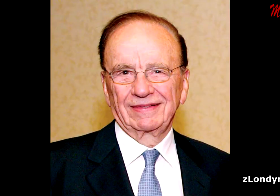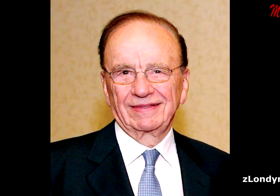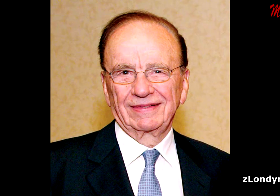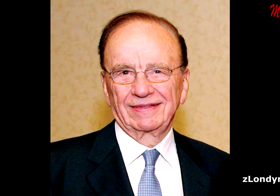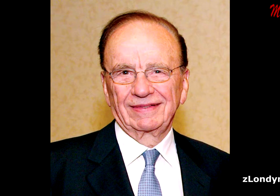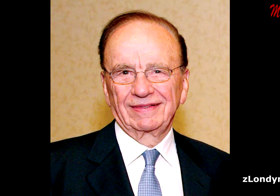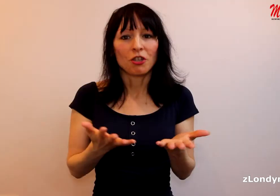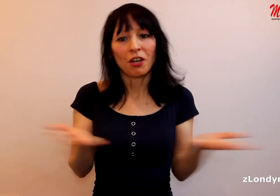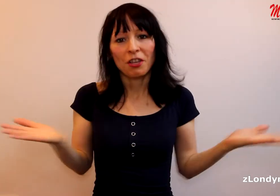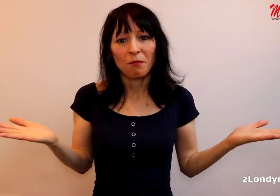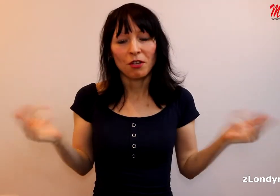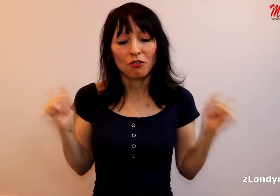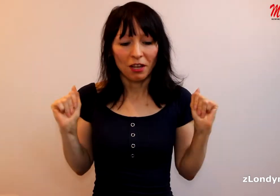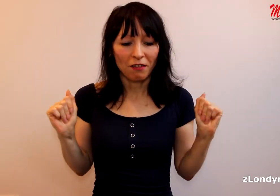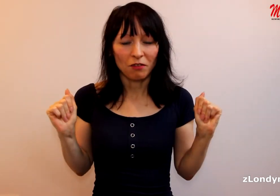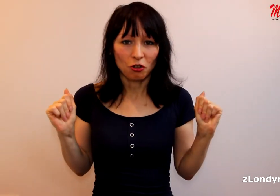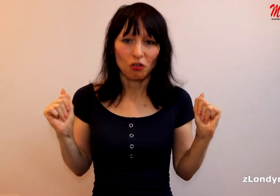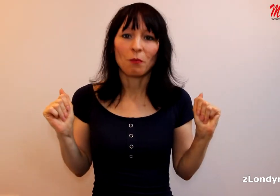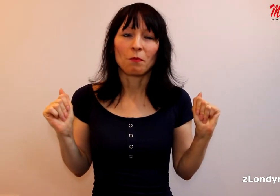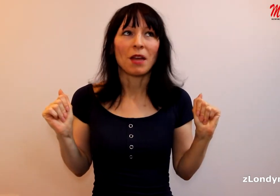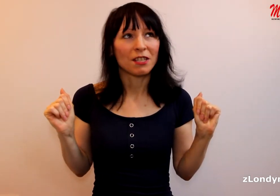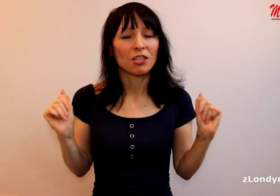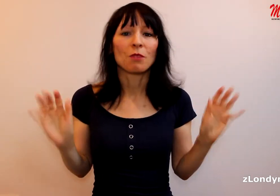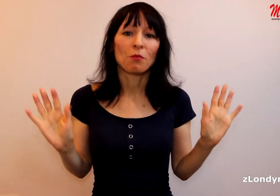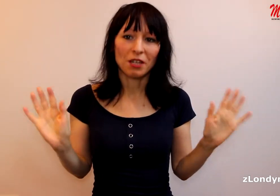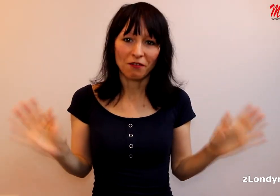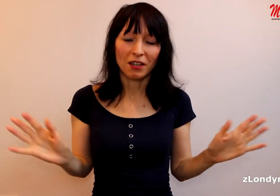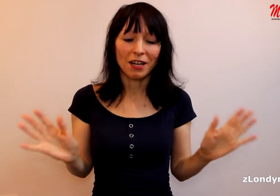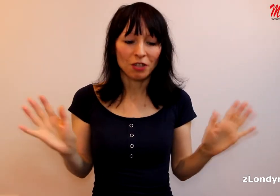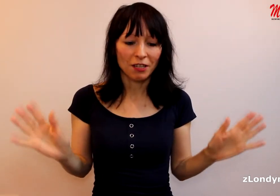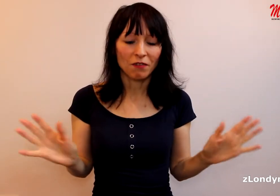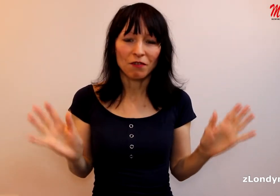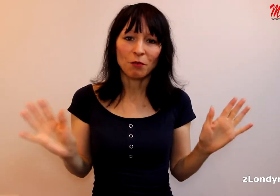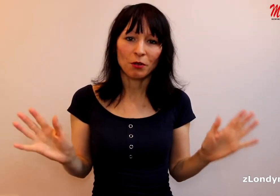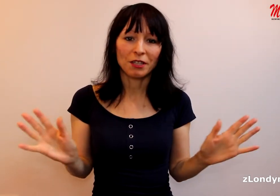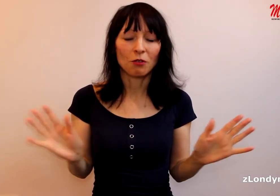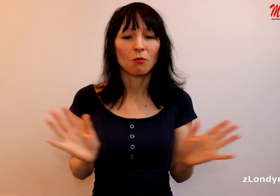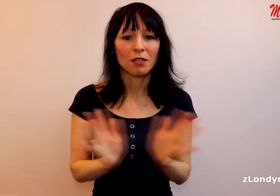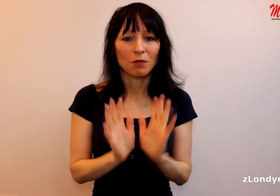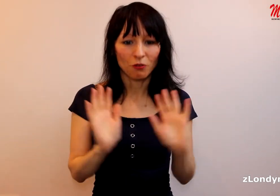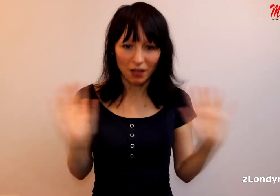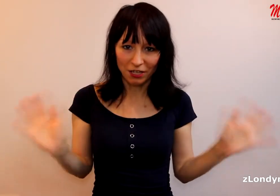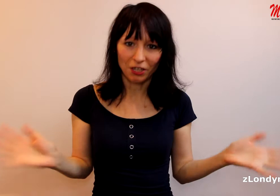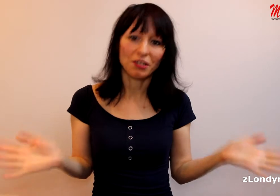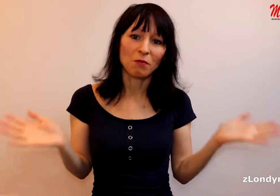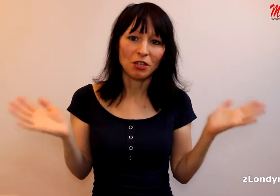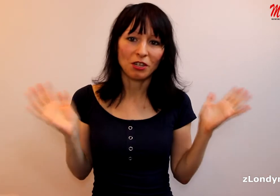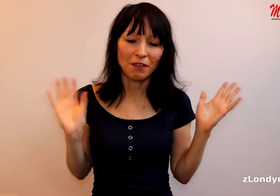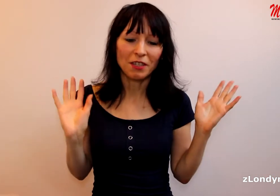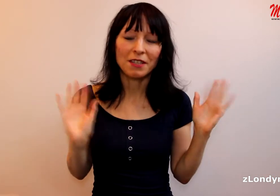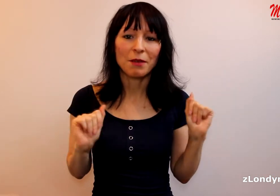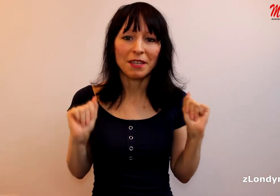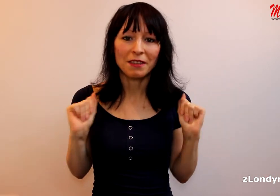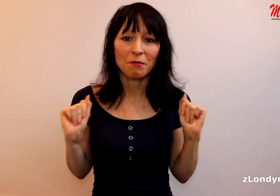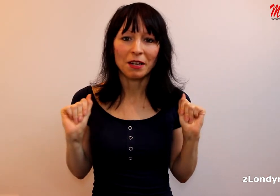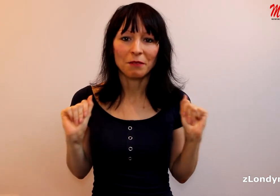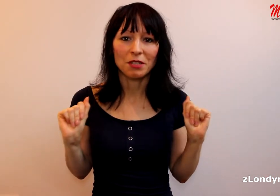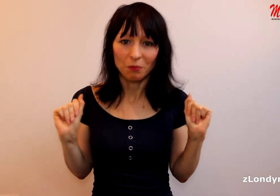světě. Řekněme, že dá se říct, poměrně velká část vlivných politiků a směřování těch zemí jde více méně tam, kam si